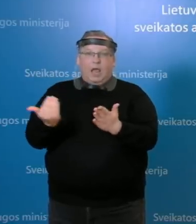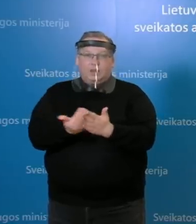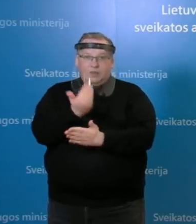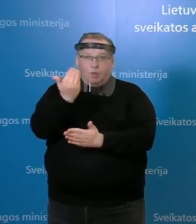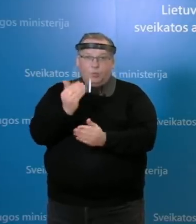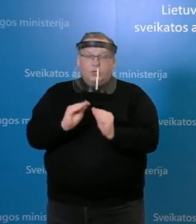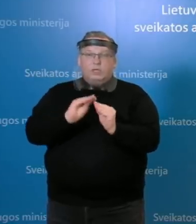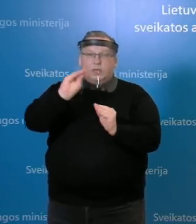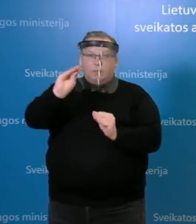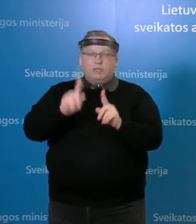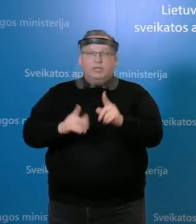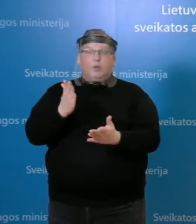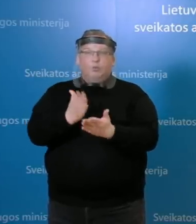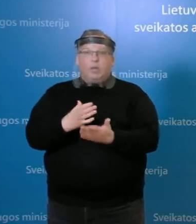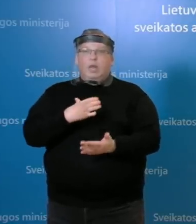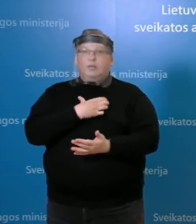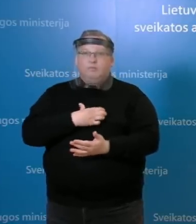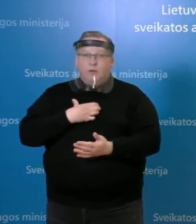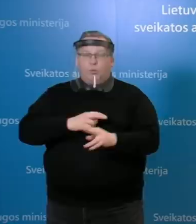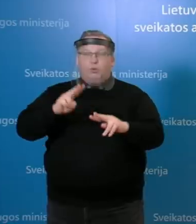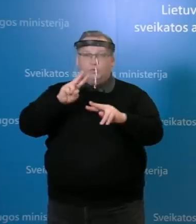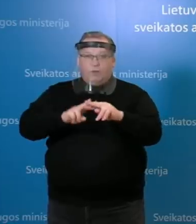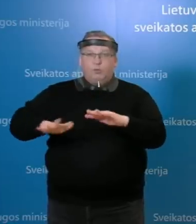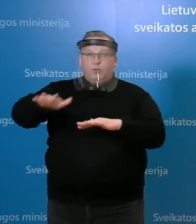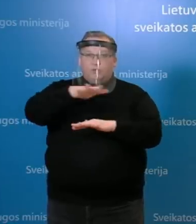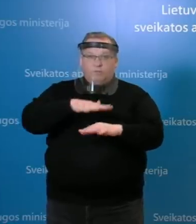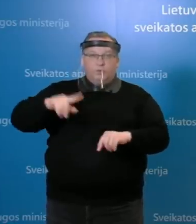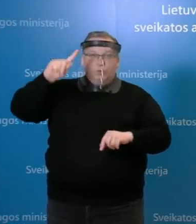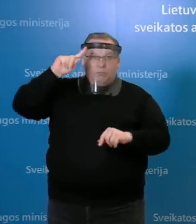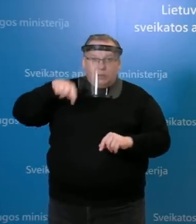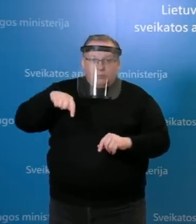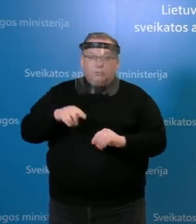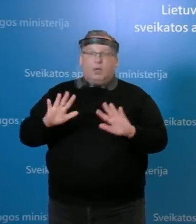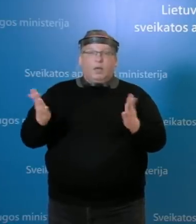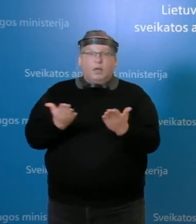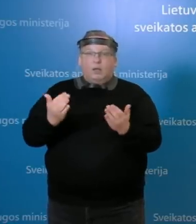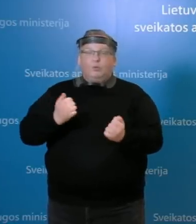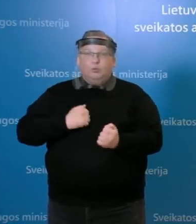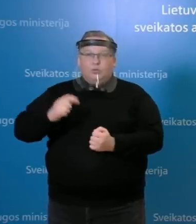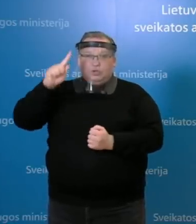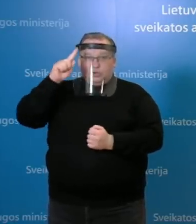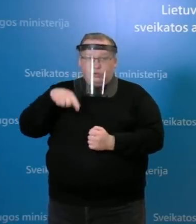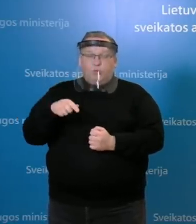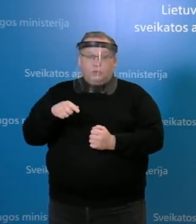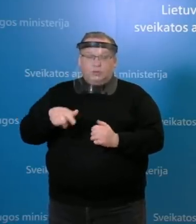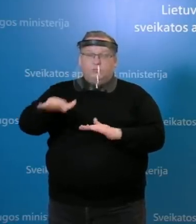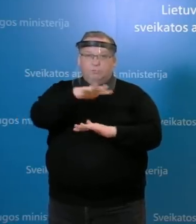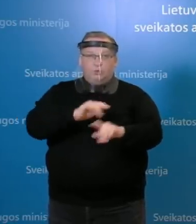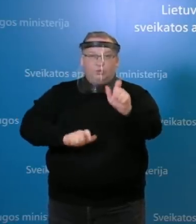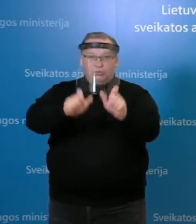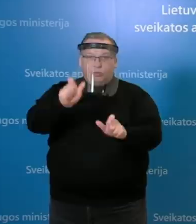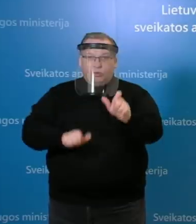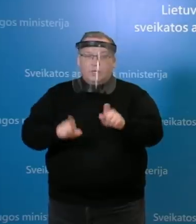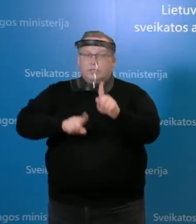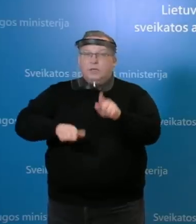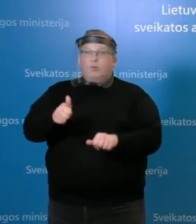atvejs, jeigu yra reikšmingos vietos visuomeniai, ką turėtų žinoti kongrečiai visuomenės. Sakykime, jeigu yra